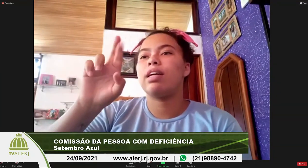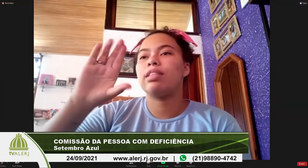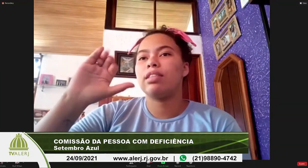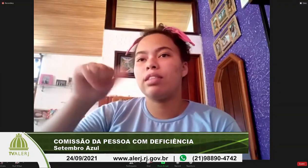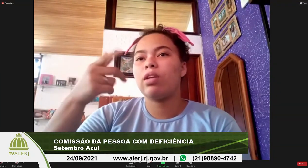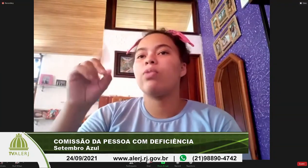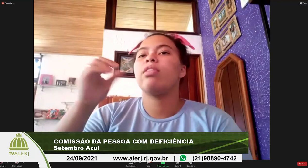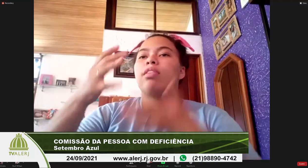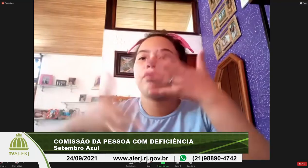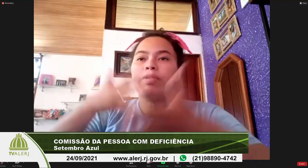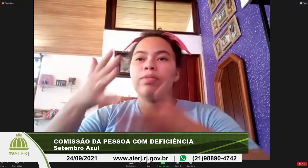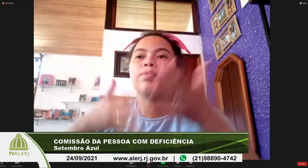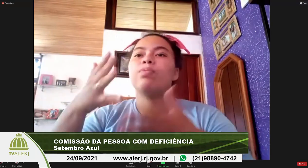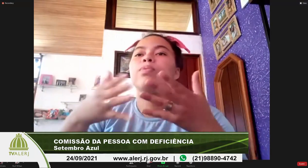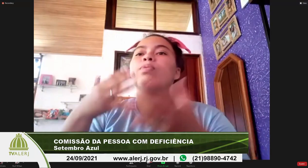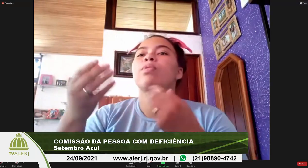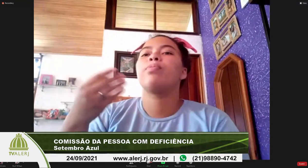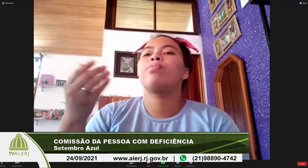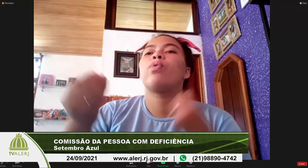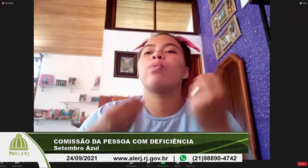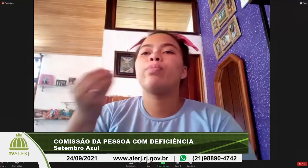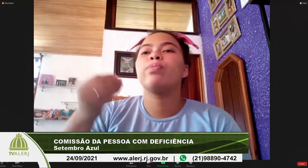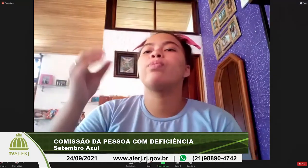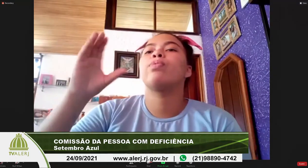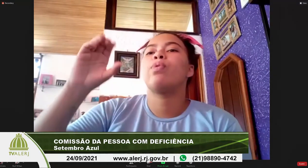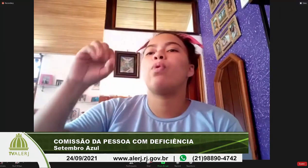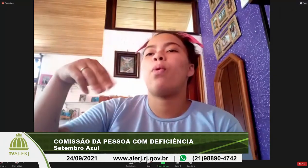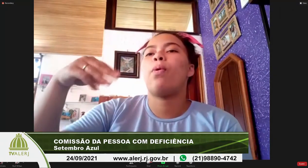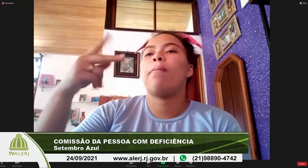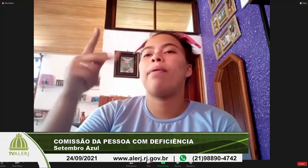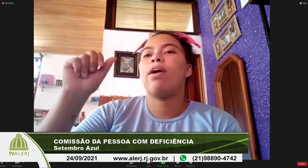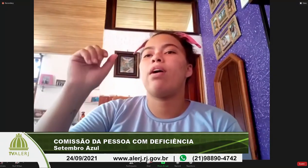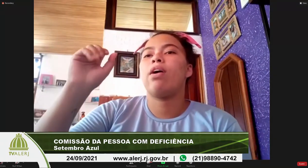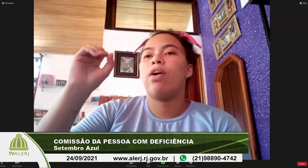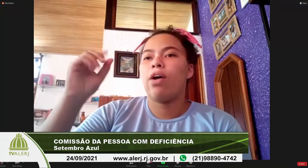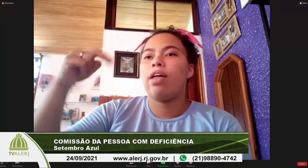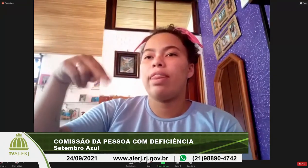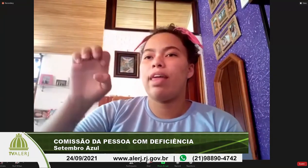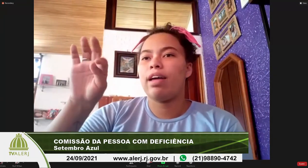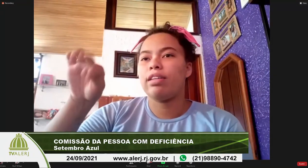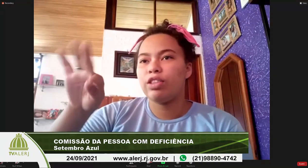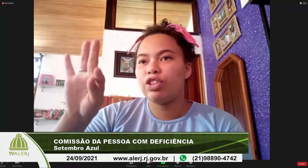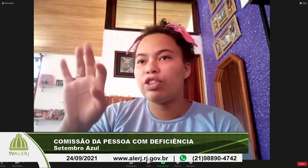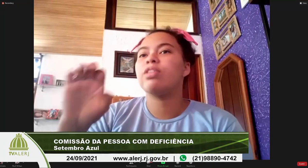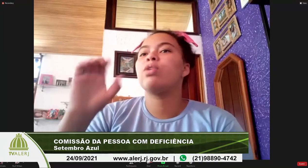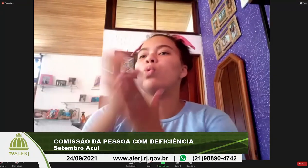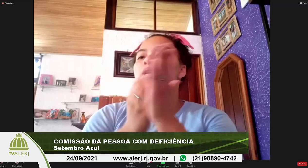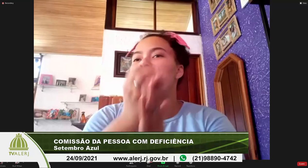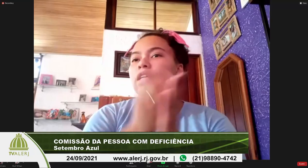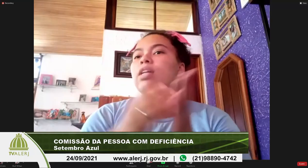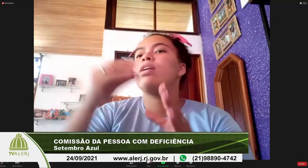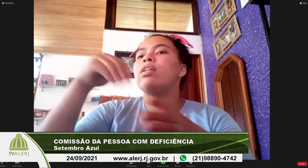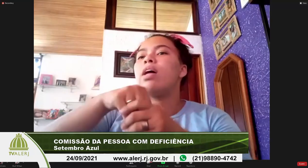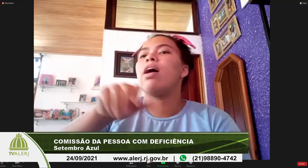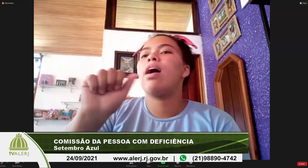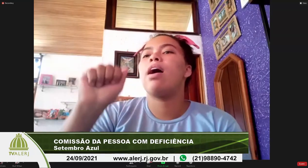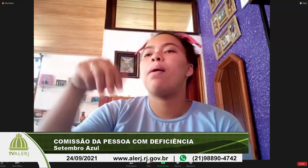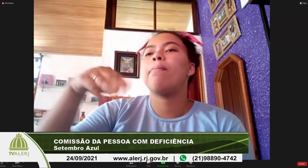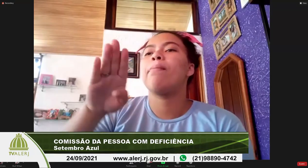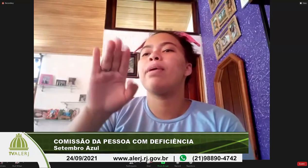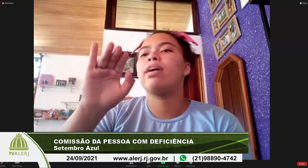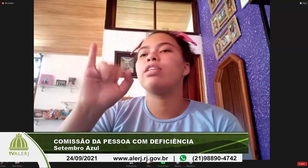componente curricular no âmbito do estado do Rio de Janeiro gradativamente começando pelas escolas